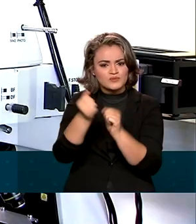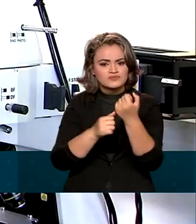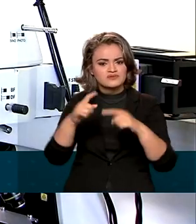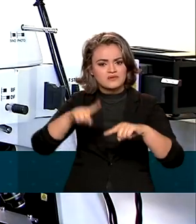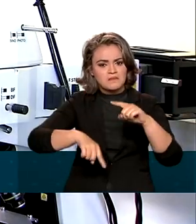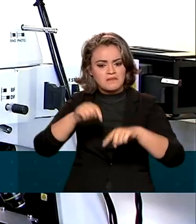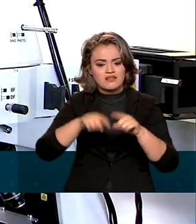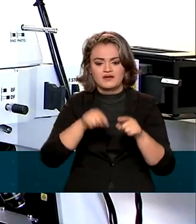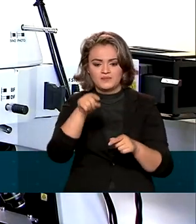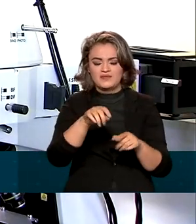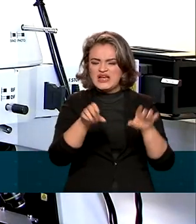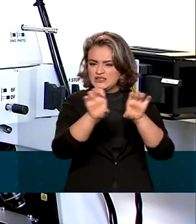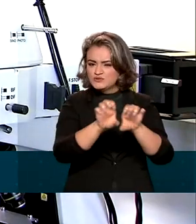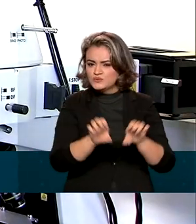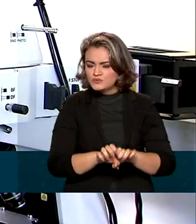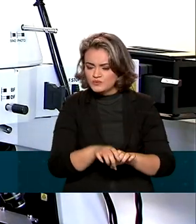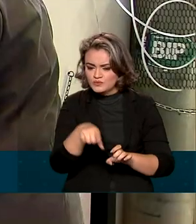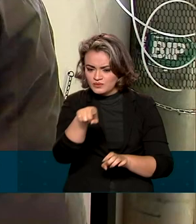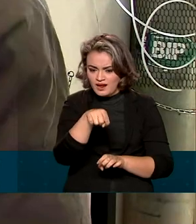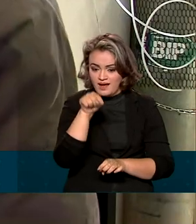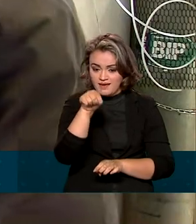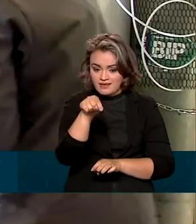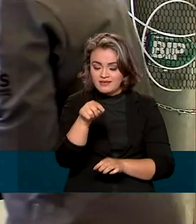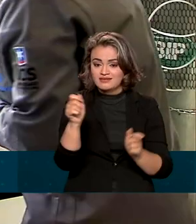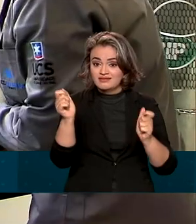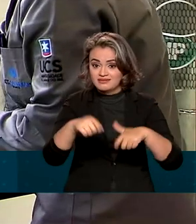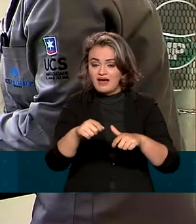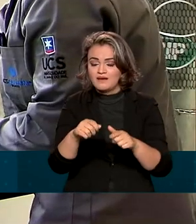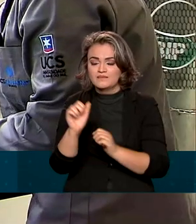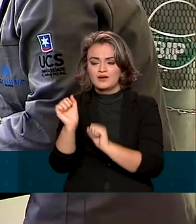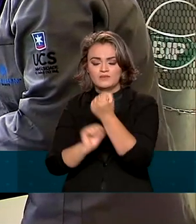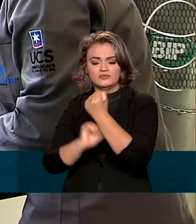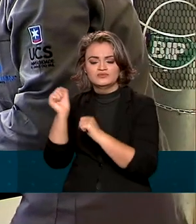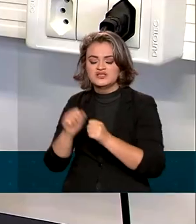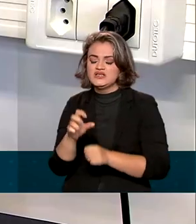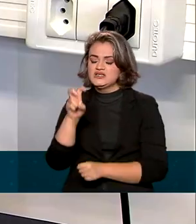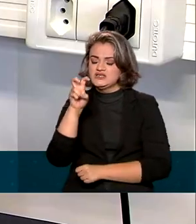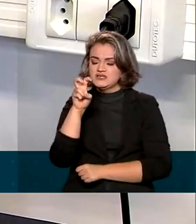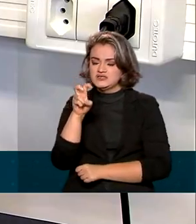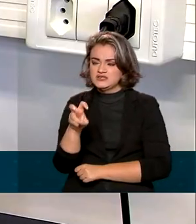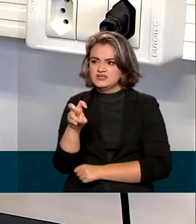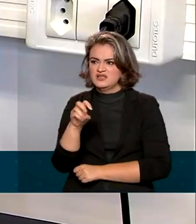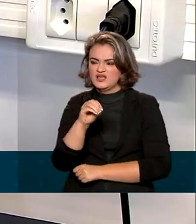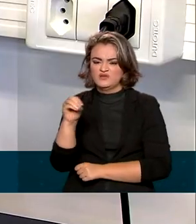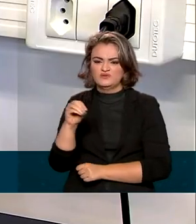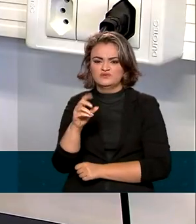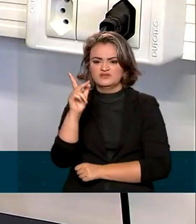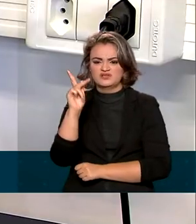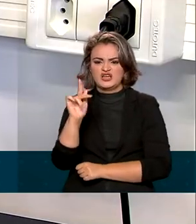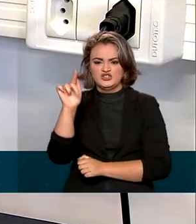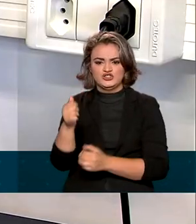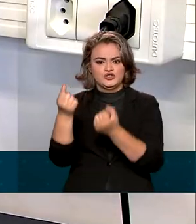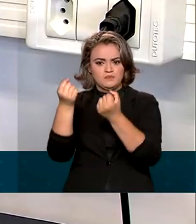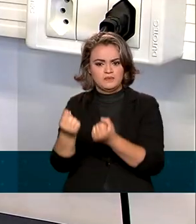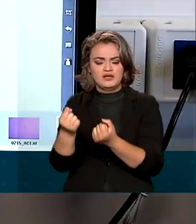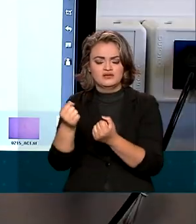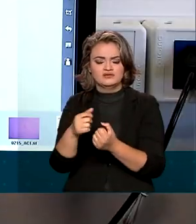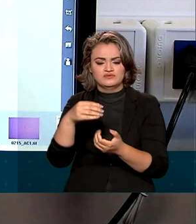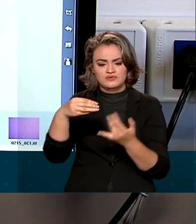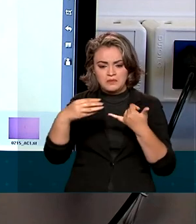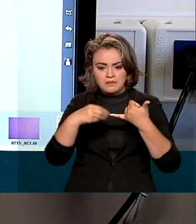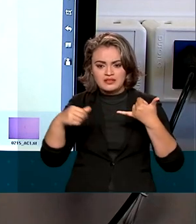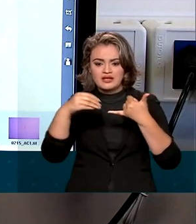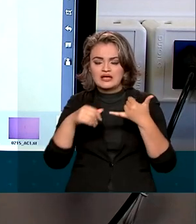material. A estrutura, instalada na UCS, tem capacidade para produzir 500 quilos de grafeno ao ano, com possibilidade de